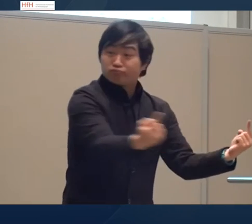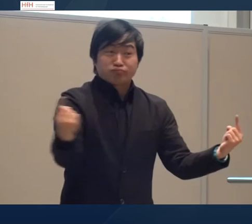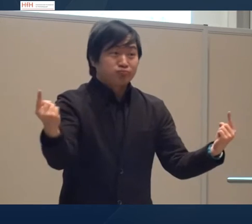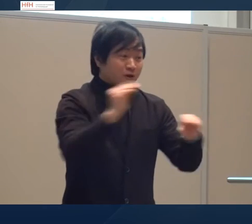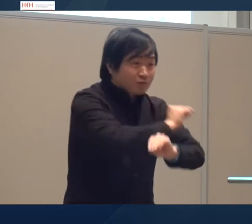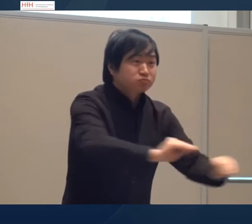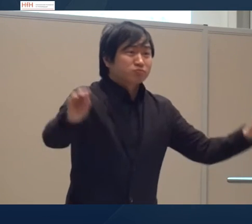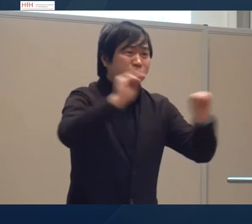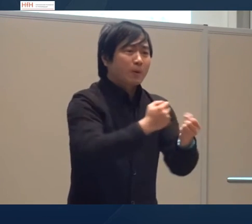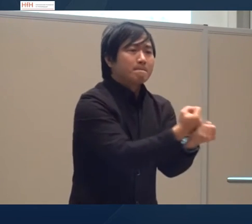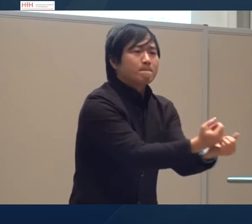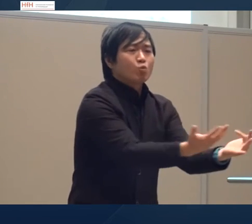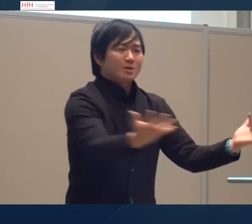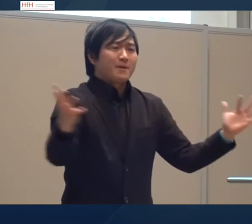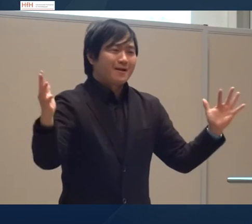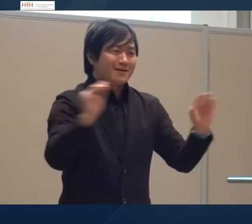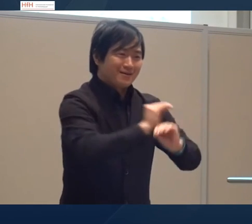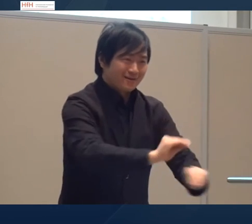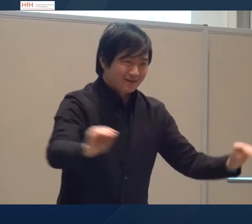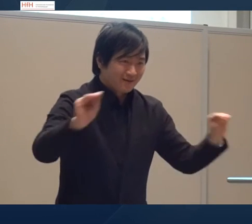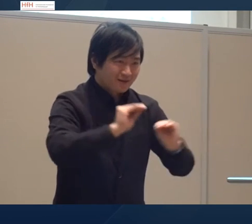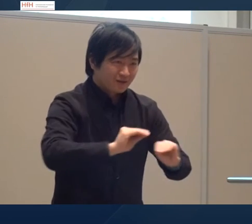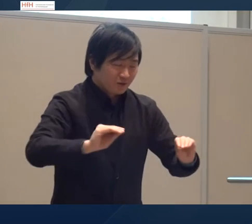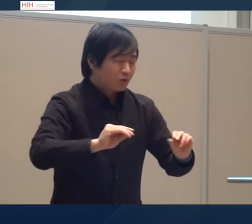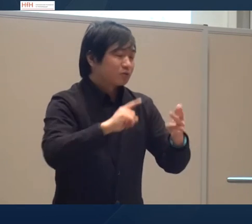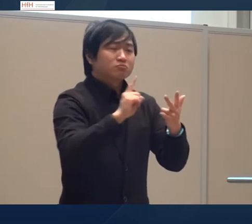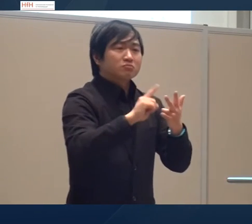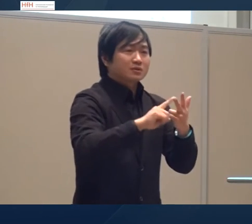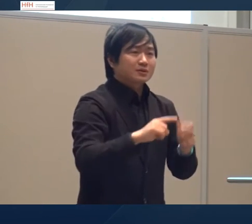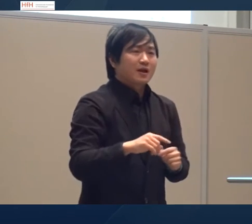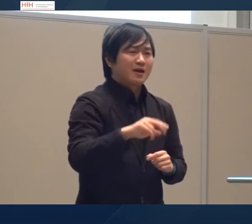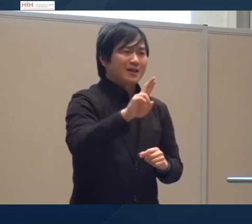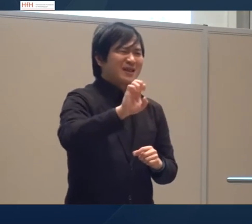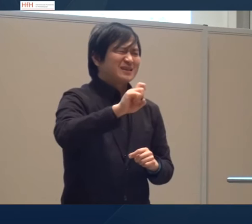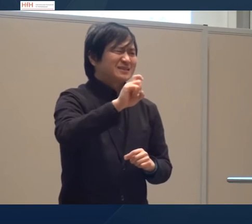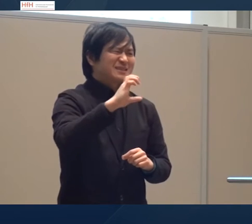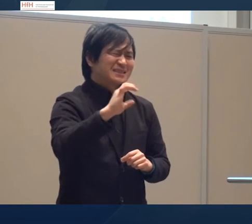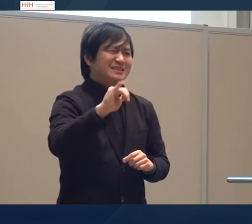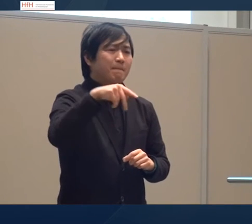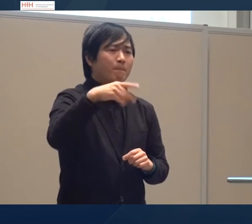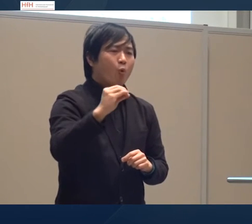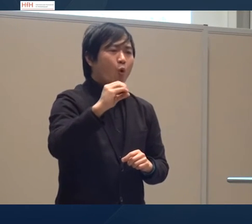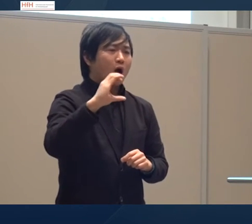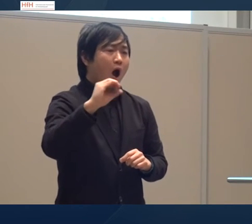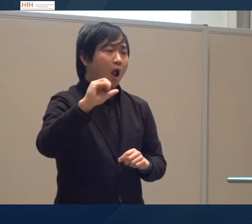sind die unterrichtet werden im Zusammenhang mit der Pluralisierung und Rezi Prokal